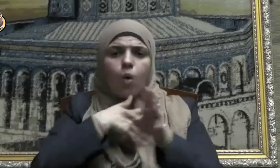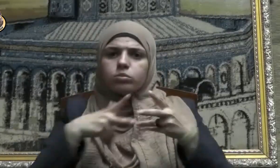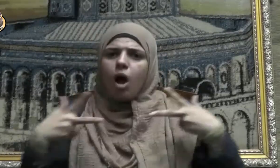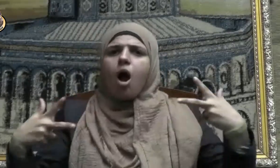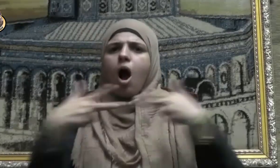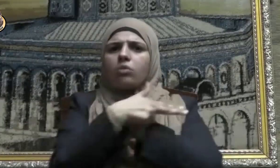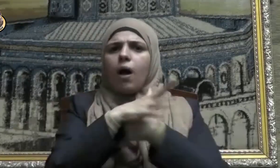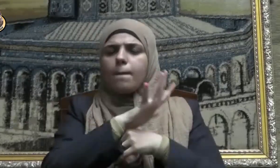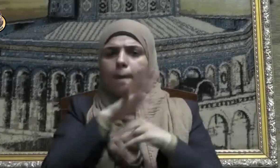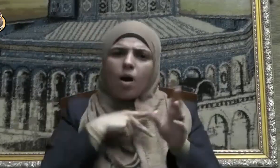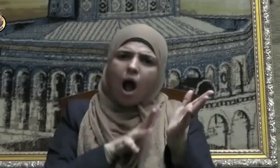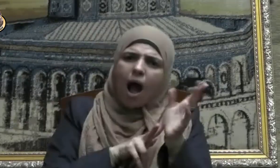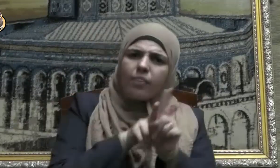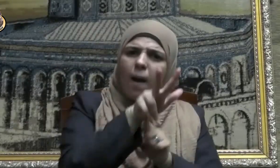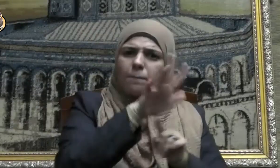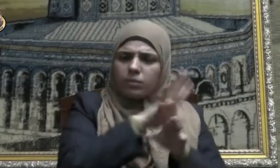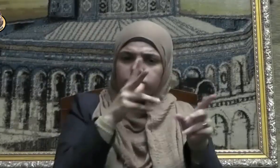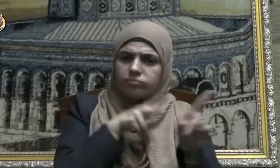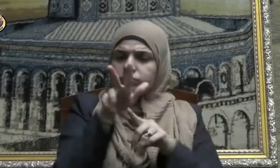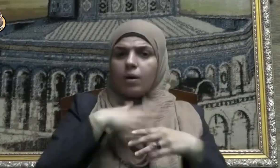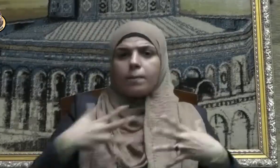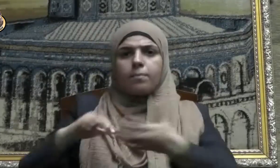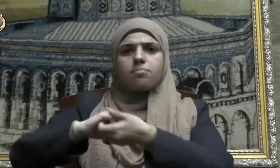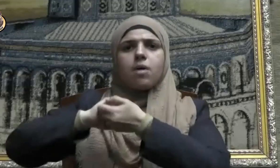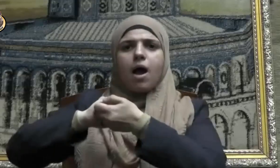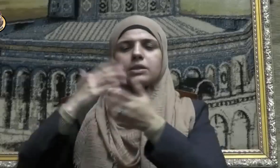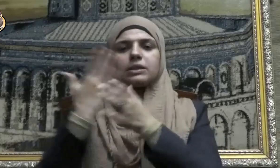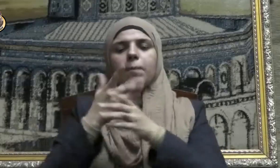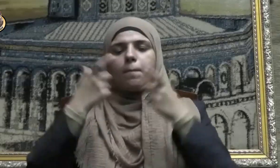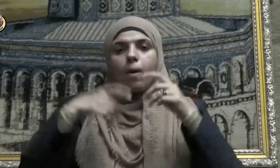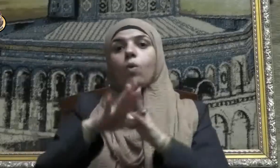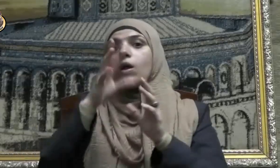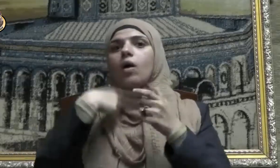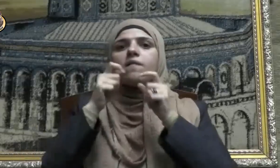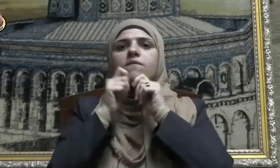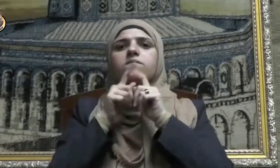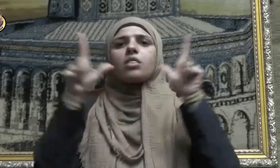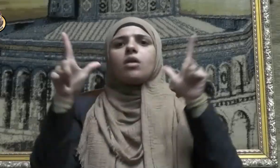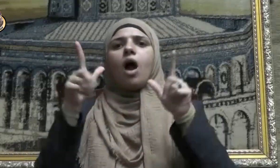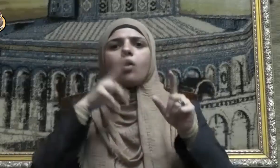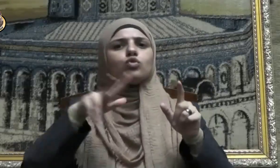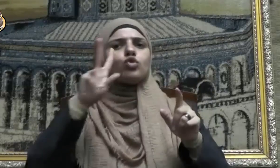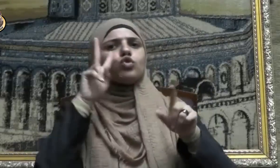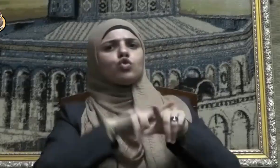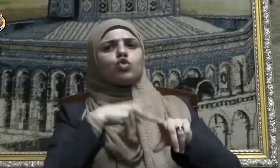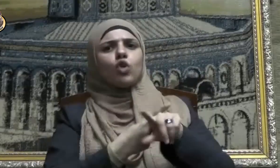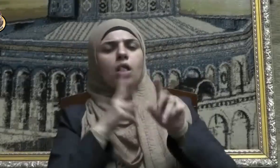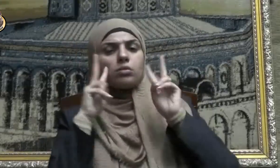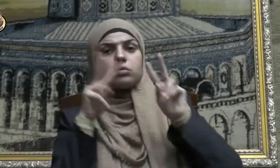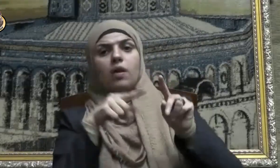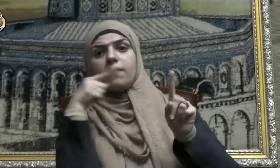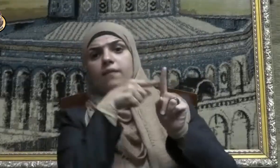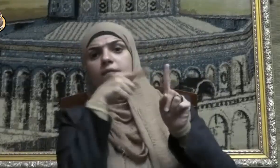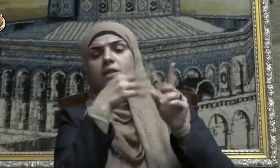الأعداء من المجرمين ولابد من فطحهم على رؤوس الأشهاد وجعلهم عبرة